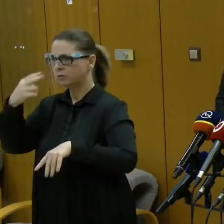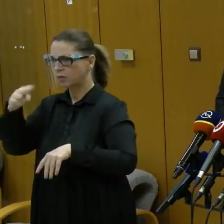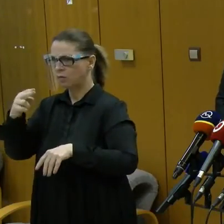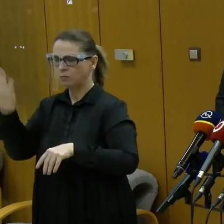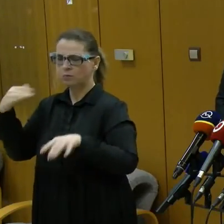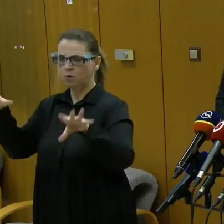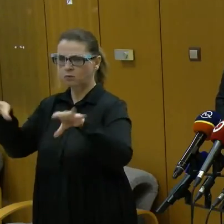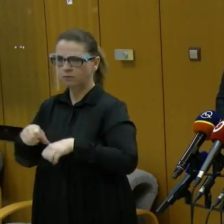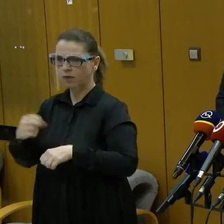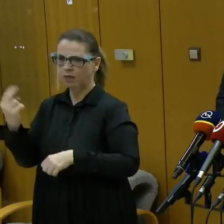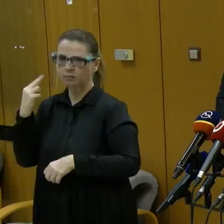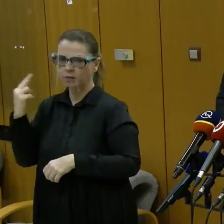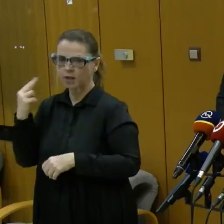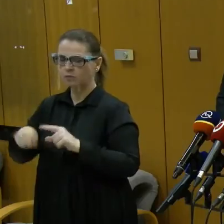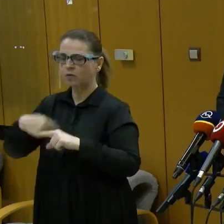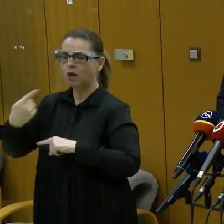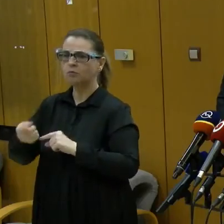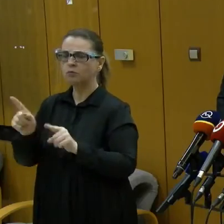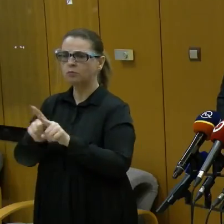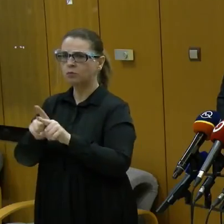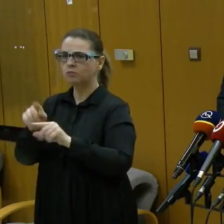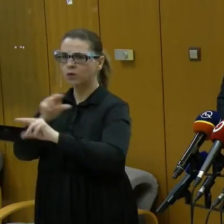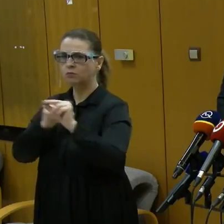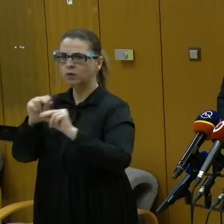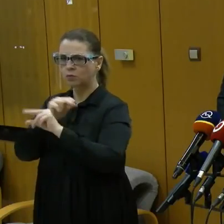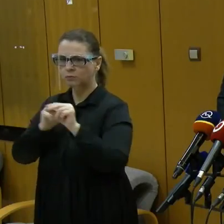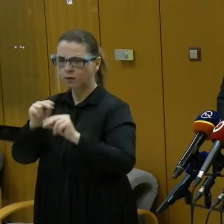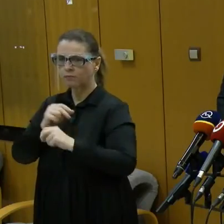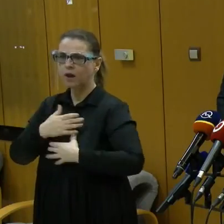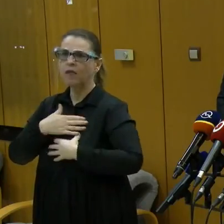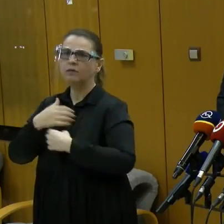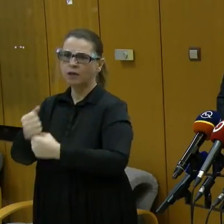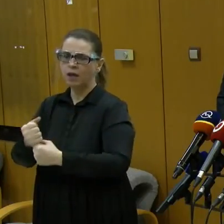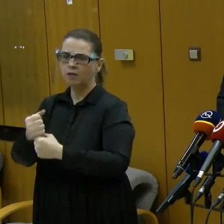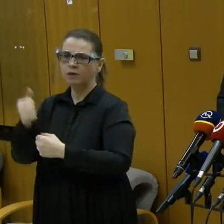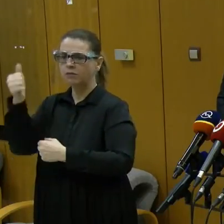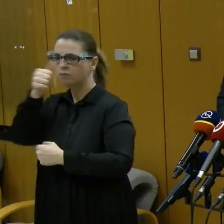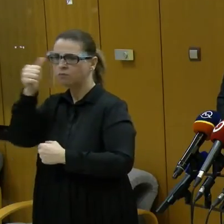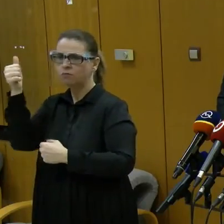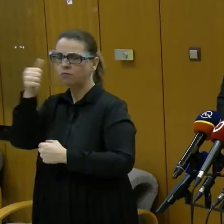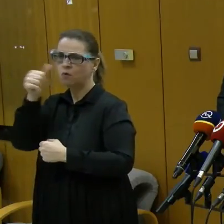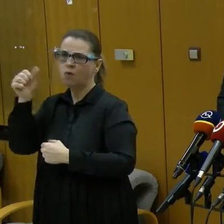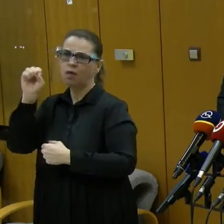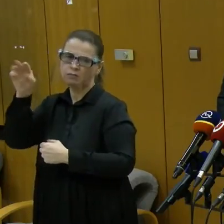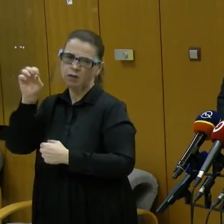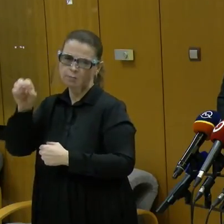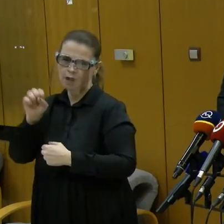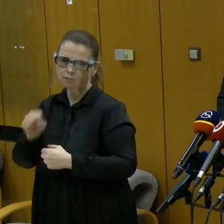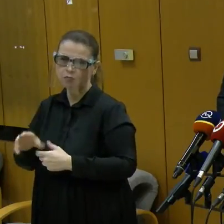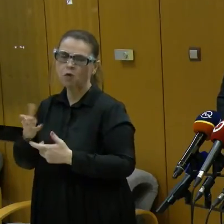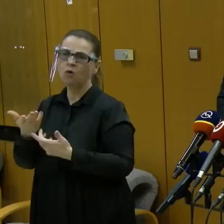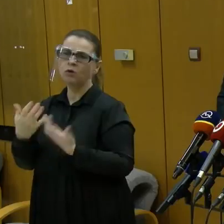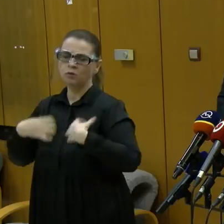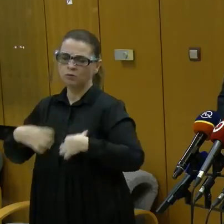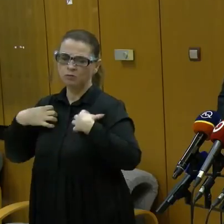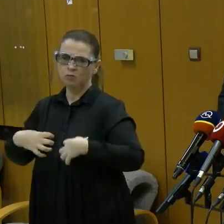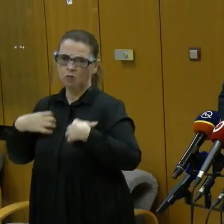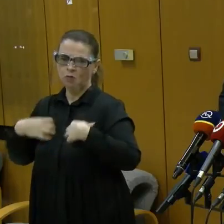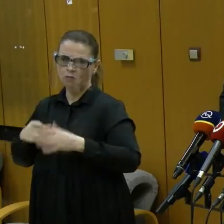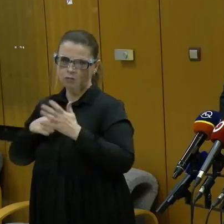následne sme takisto preberali návrh takzvaného covid-automatu alebo semaforu, ako to niektorí voláte,